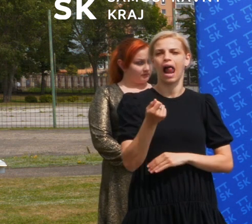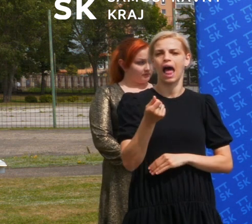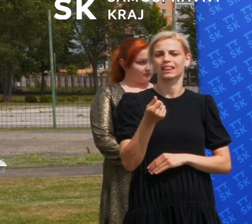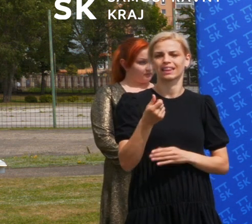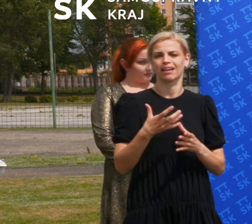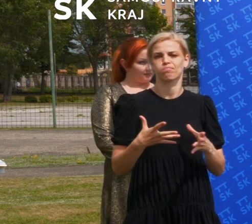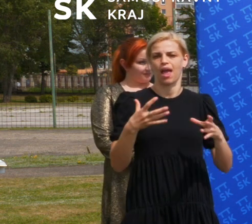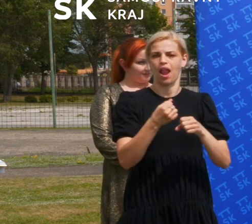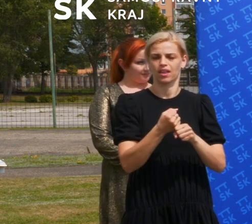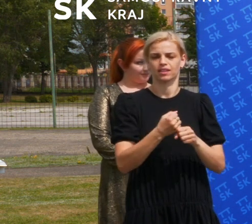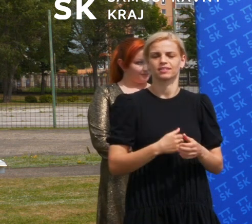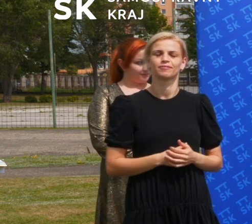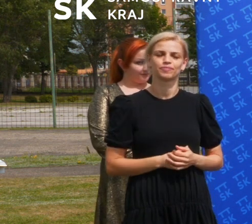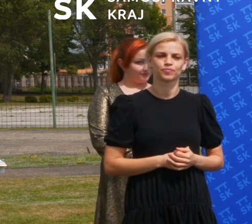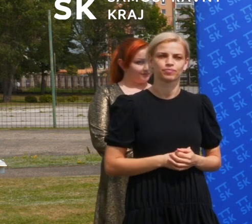o tom vznikol tu.